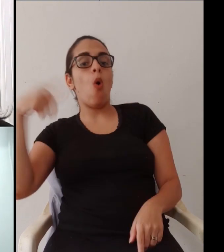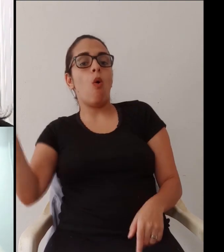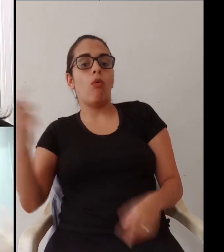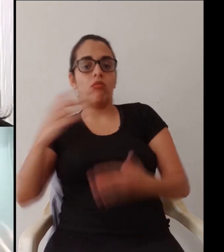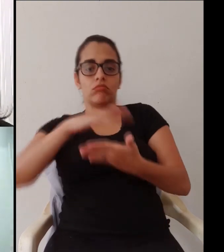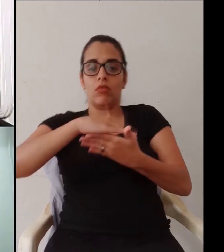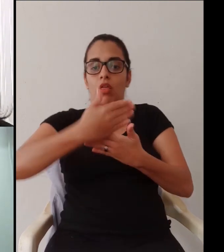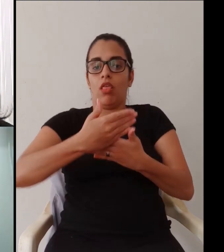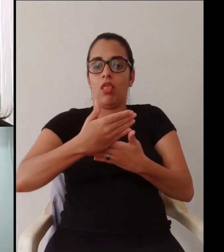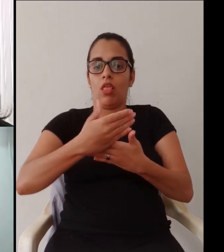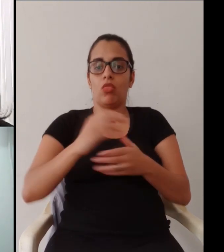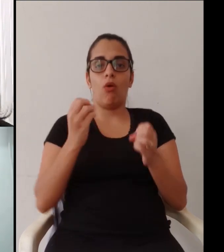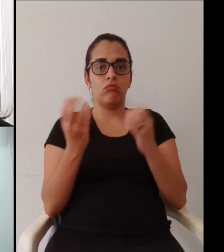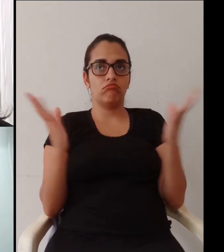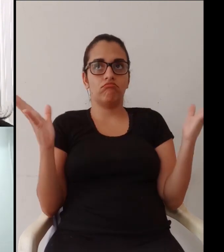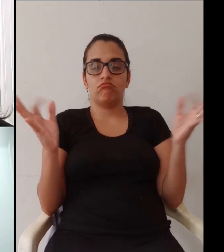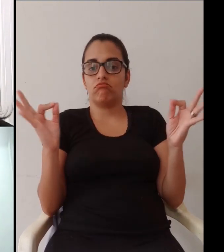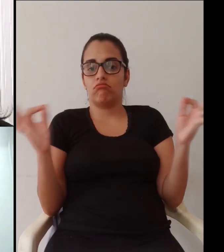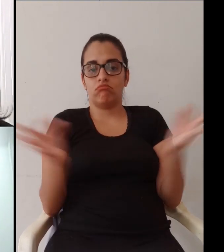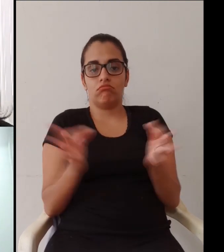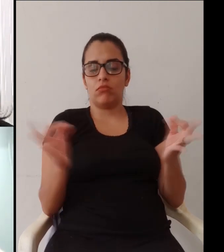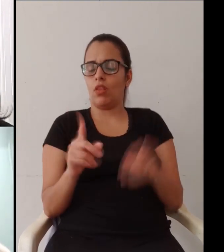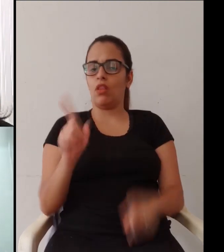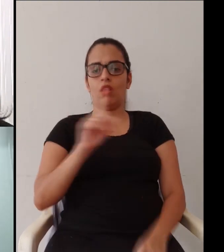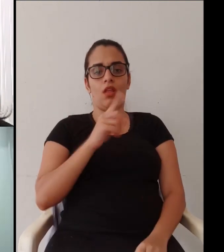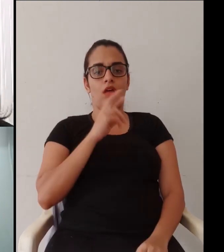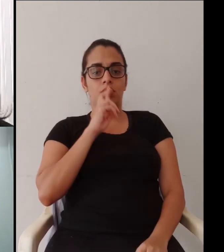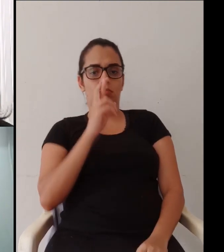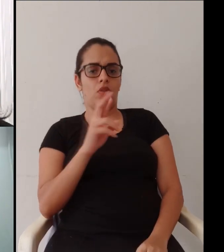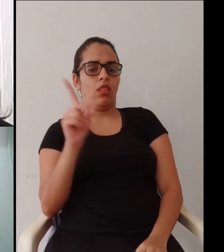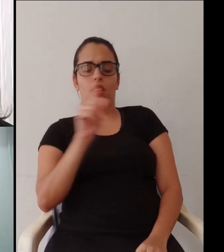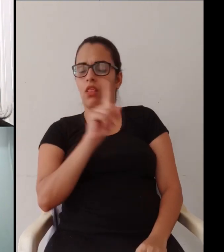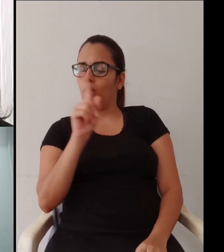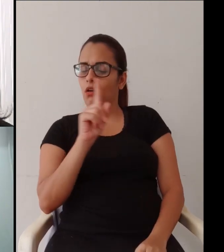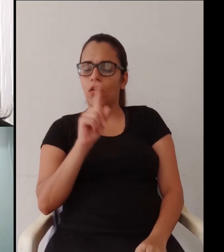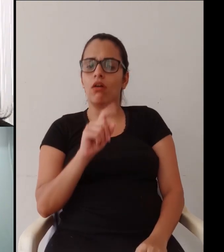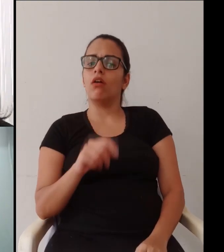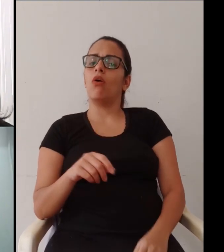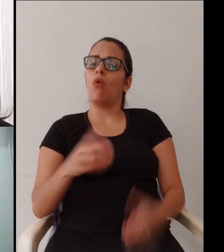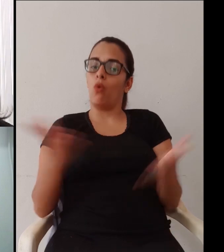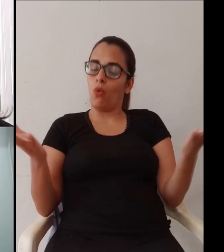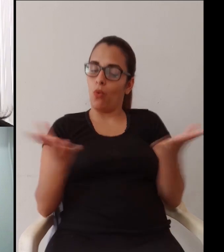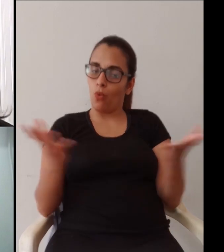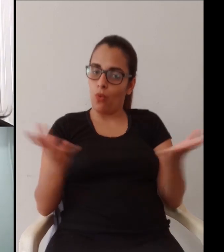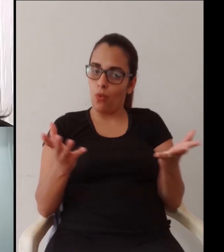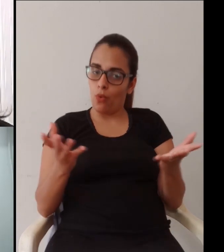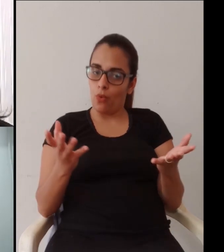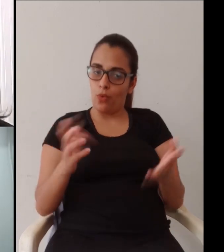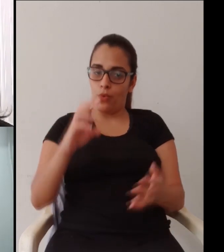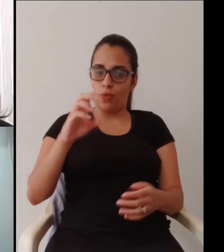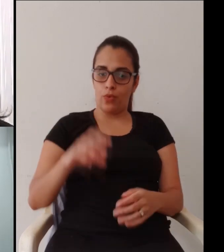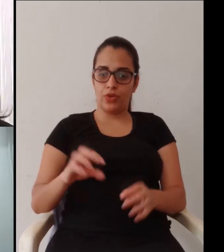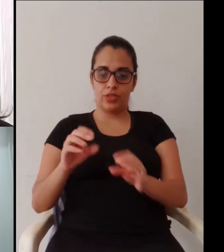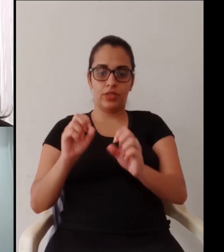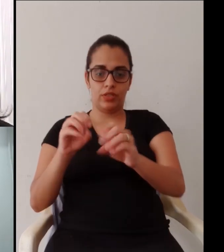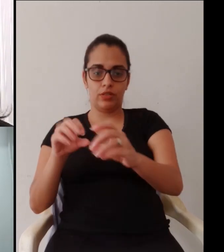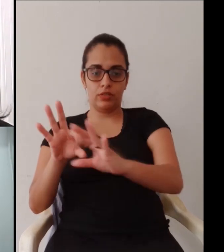pessoa tem que entender muito de informática ou ter um computador moderno para trabalhar na modalidade.